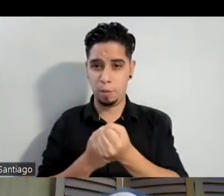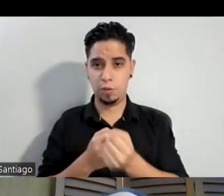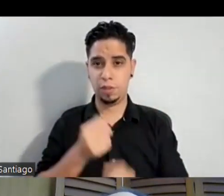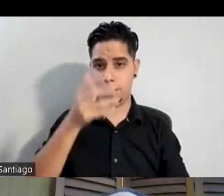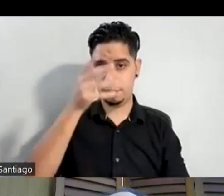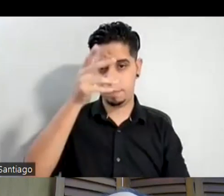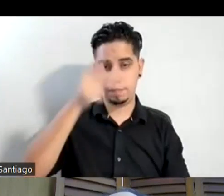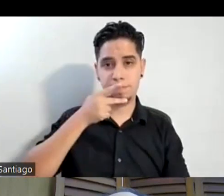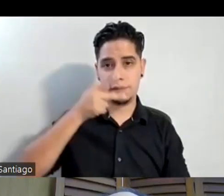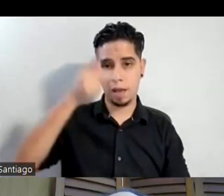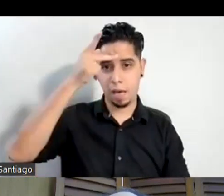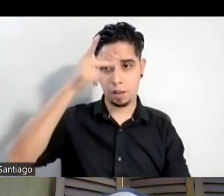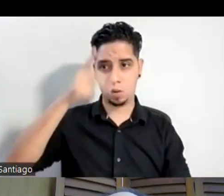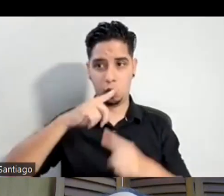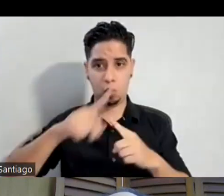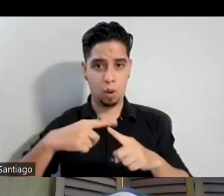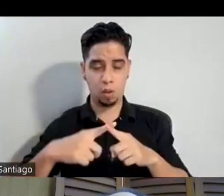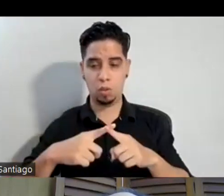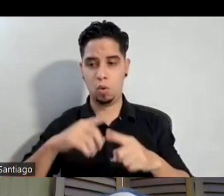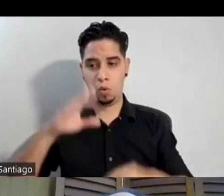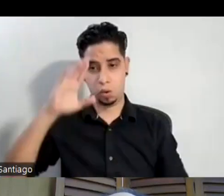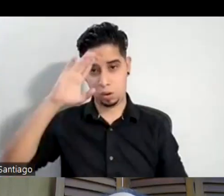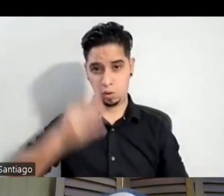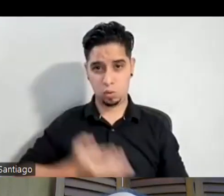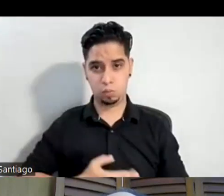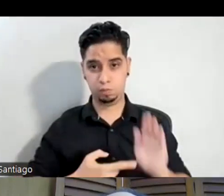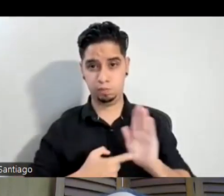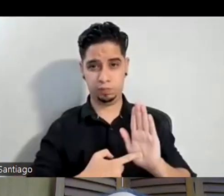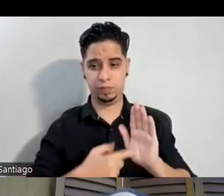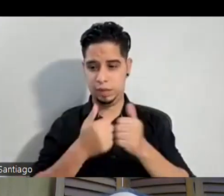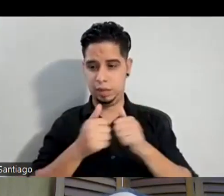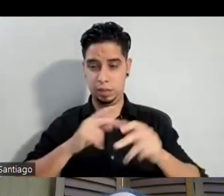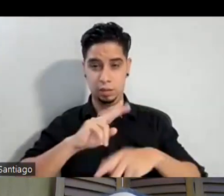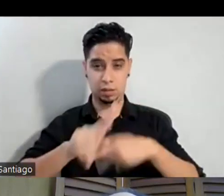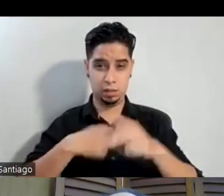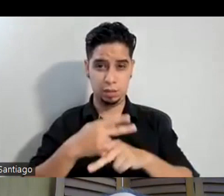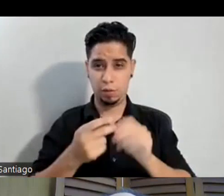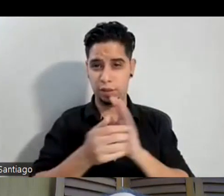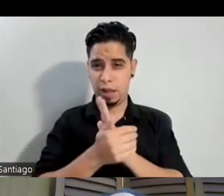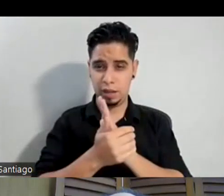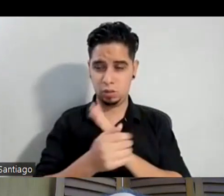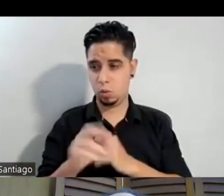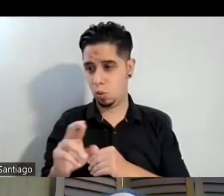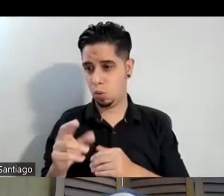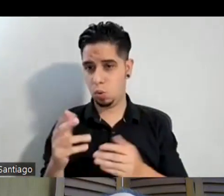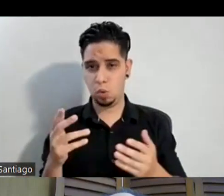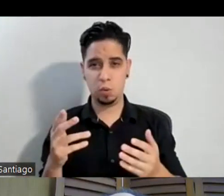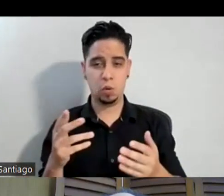el momento que un hijo manifiesta cualquier talento cualquier este gusto por algo ¿no?